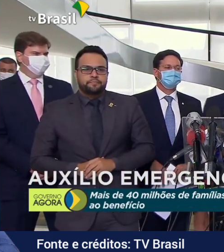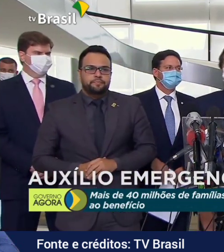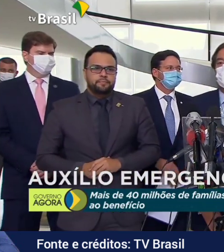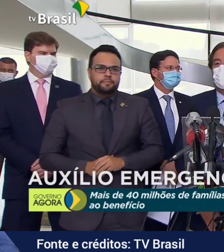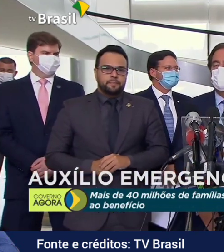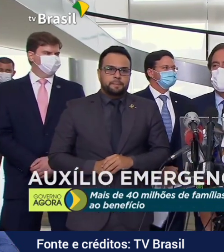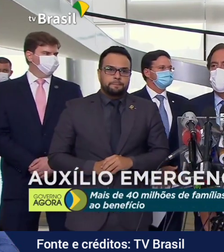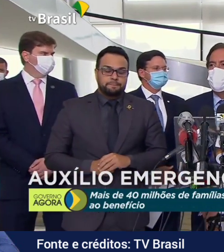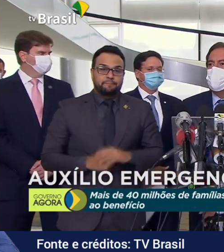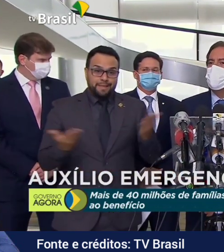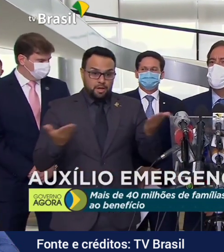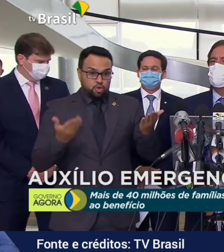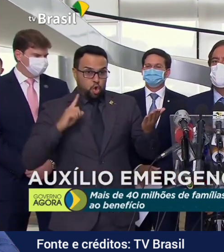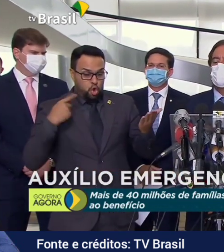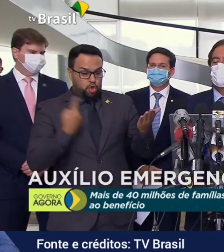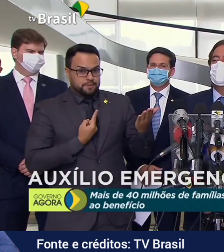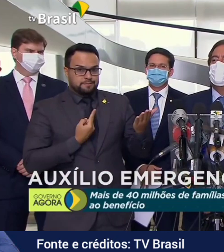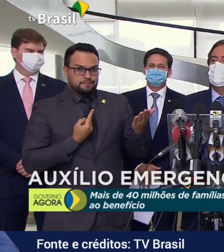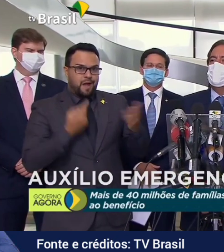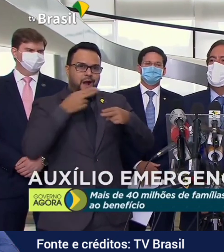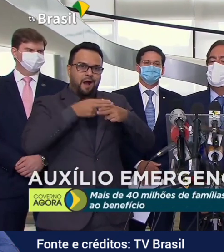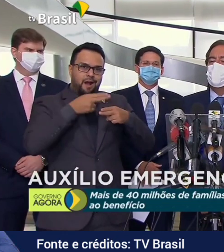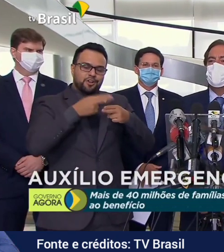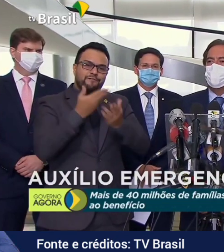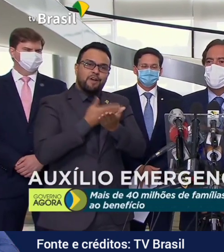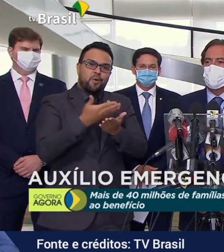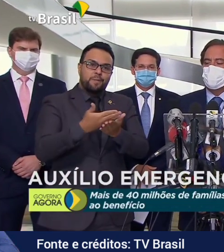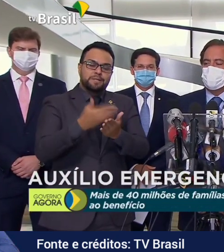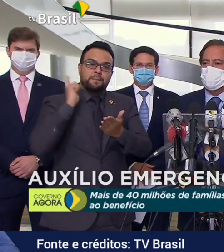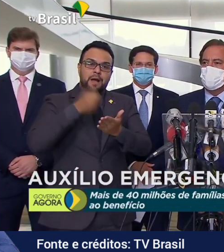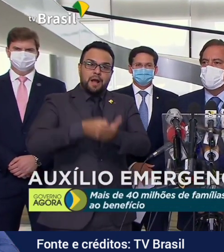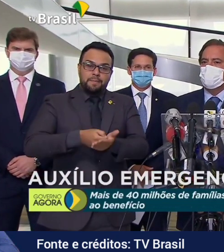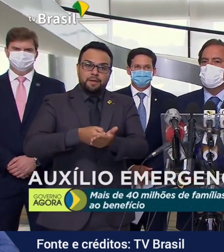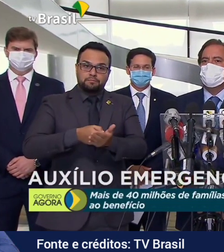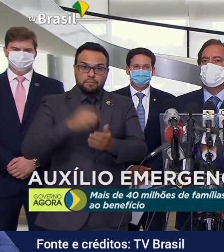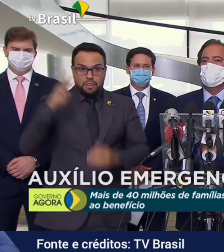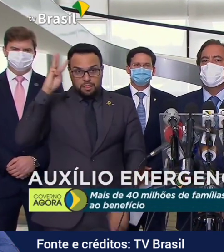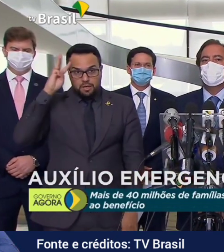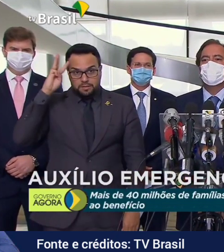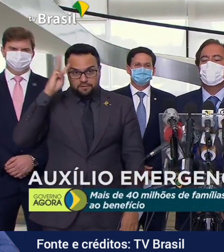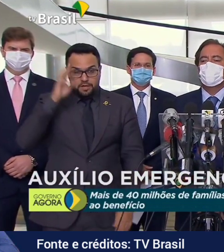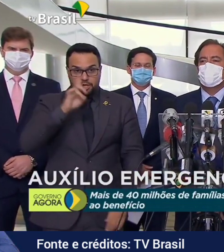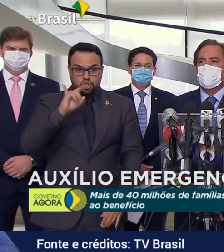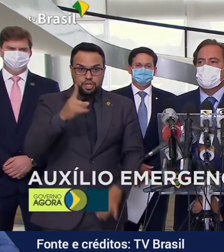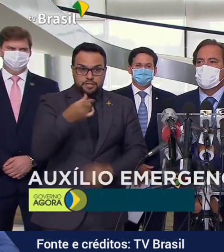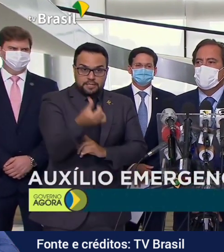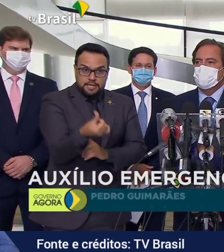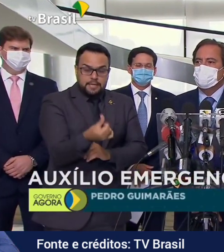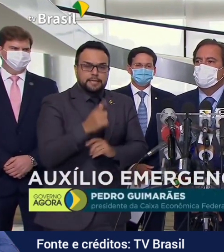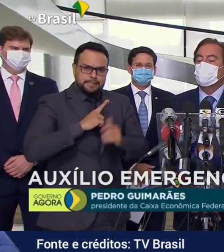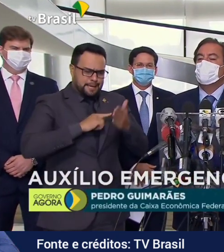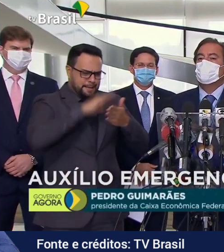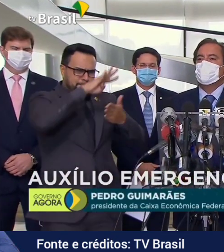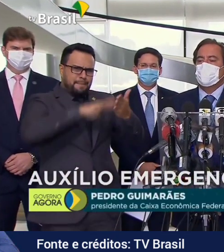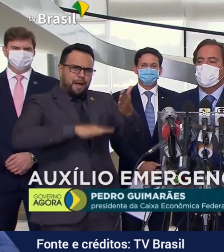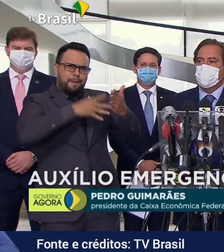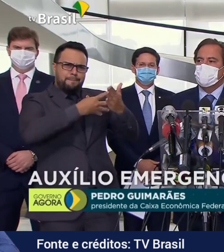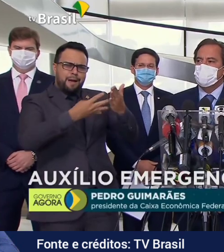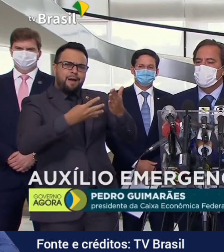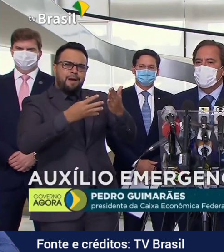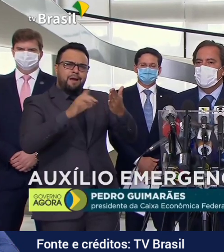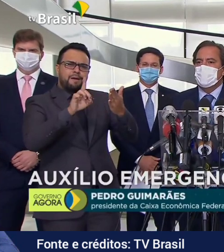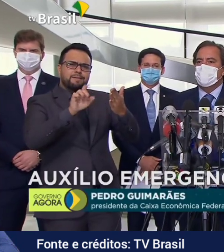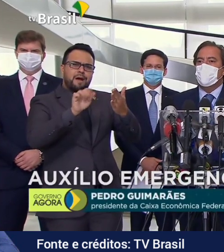Nós vamos começar o pagamento na terça-feira, dia 6. Teremos todo o calendário, com todo o